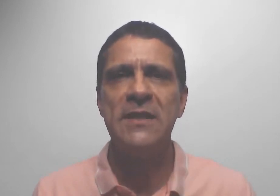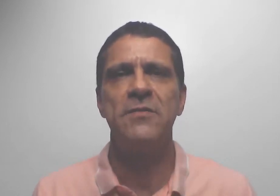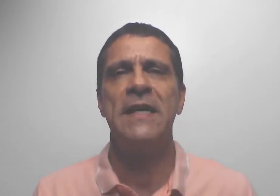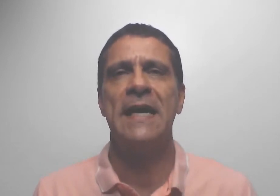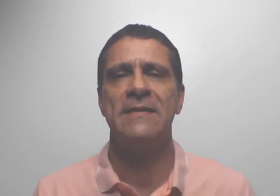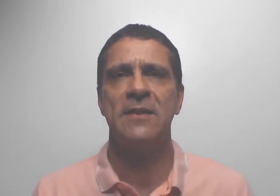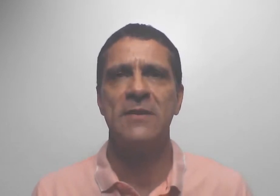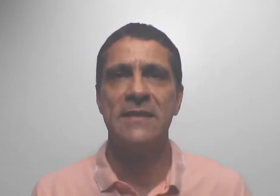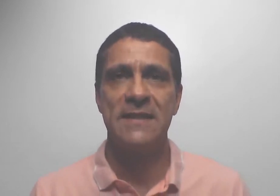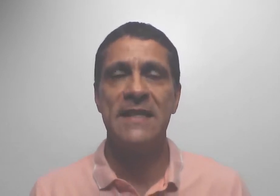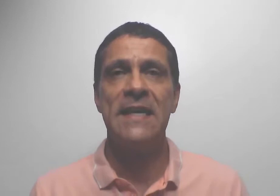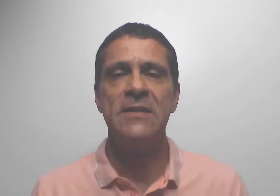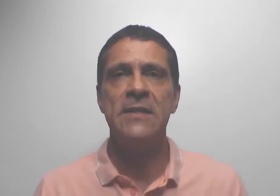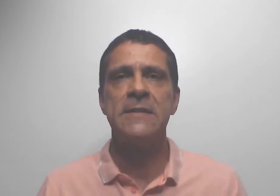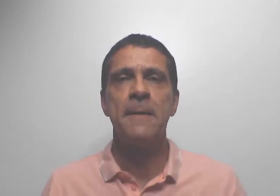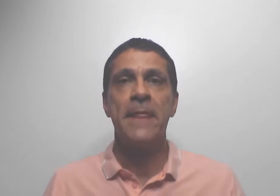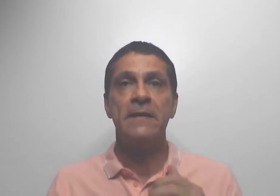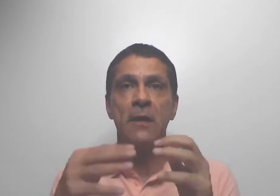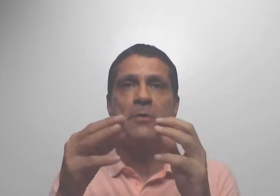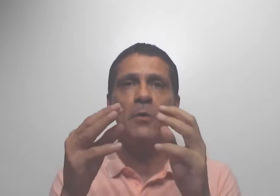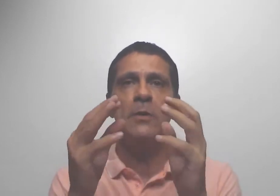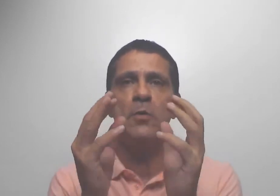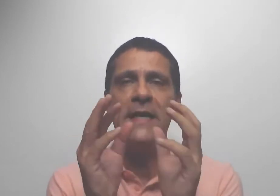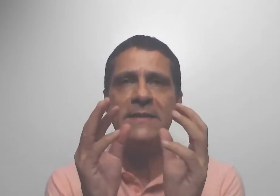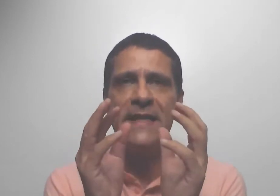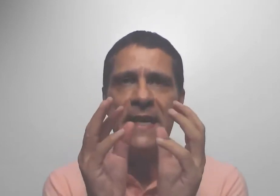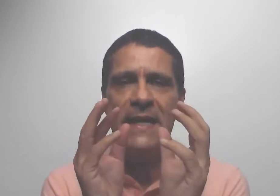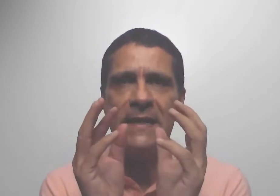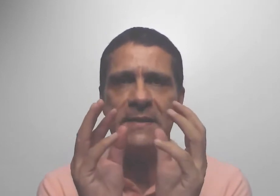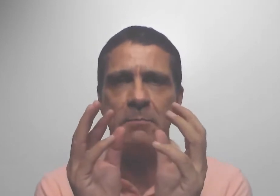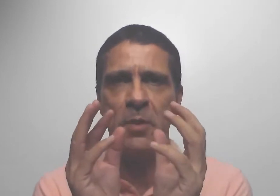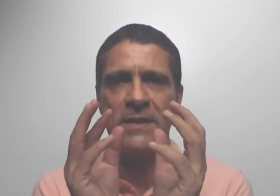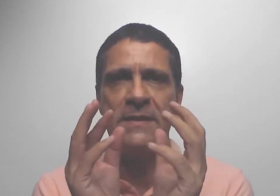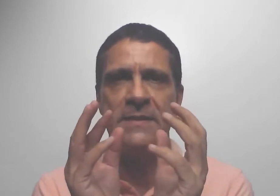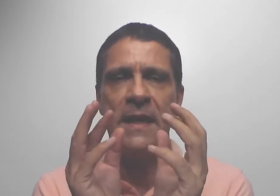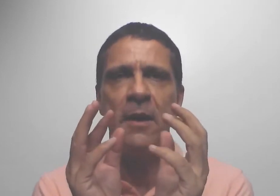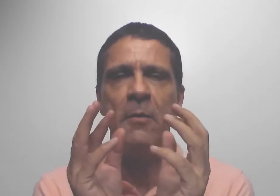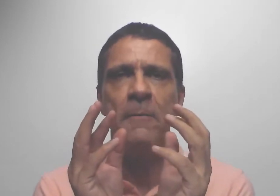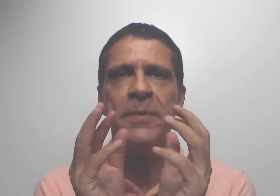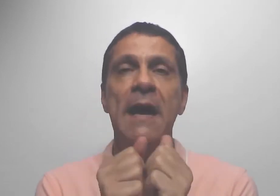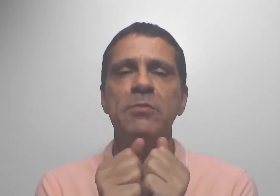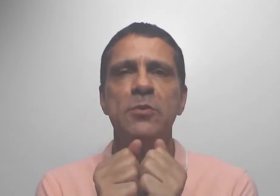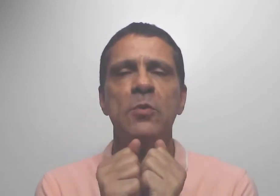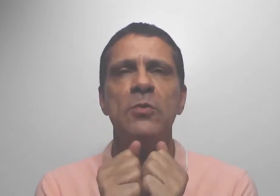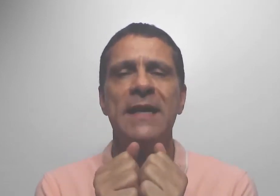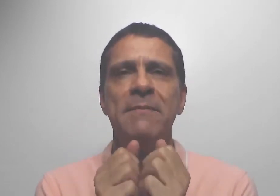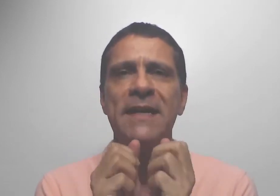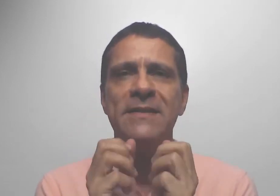identificação dessas energias. Então, conhecer esse potencial é absolutamente